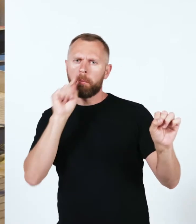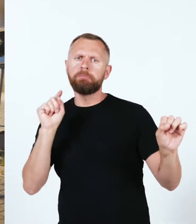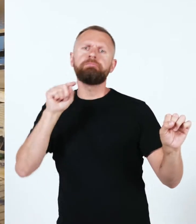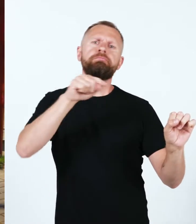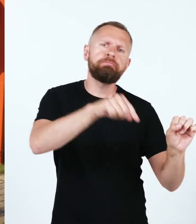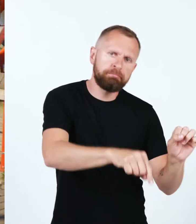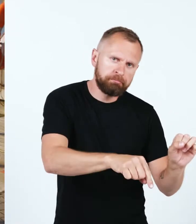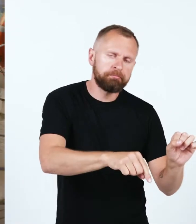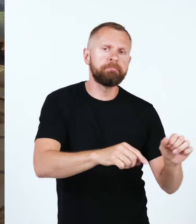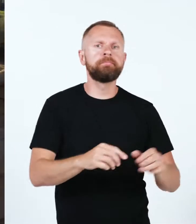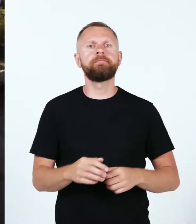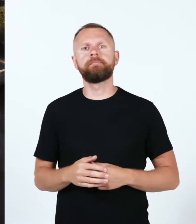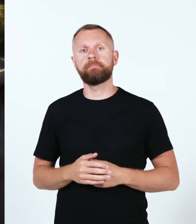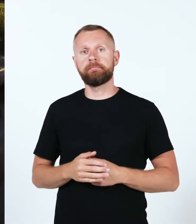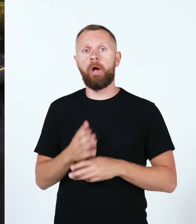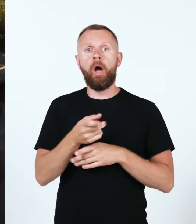ligipääs vee kogule.